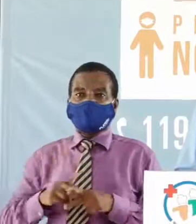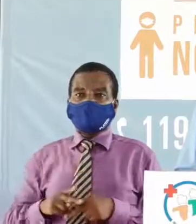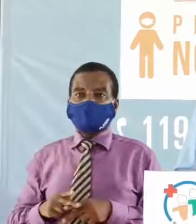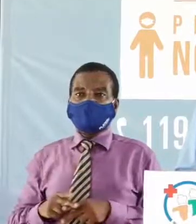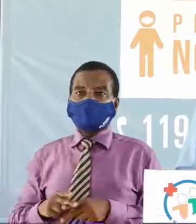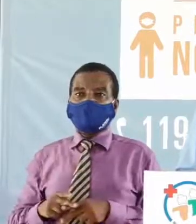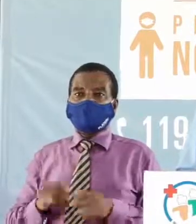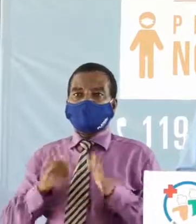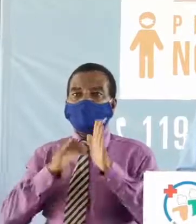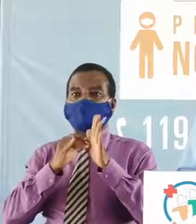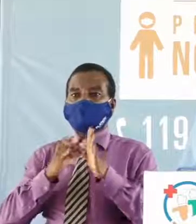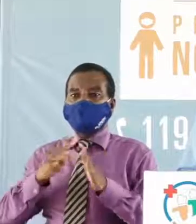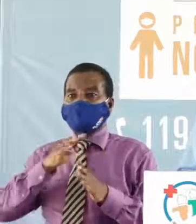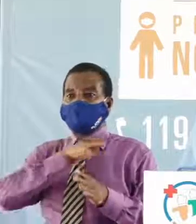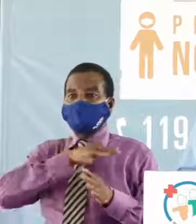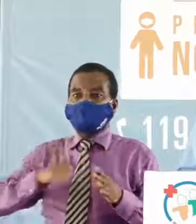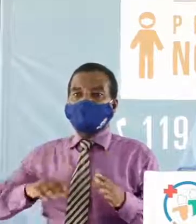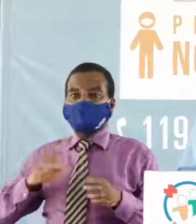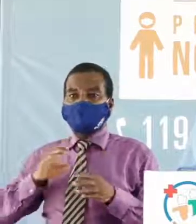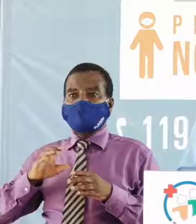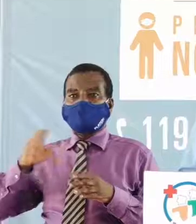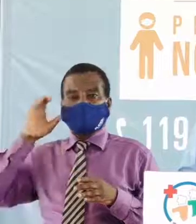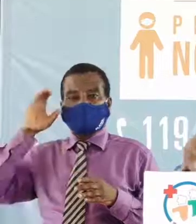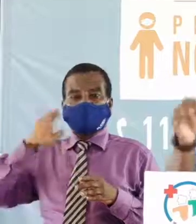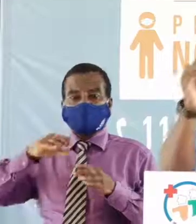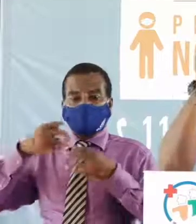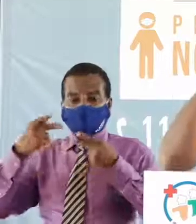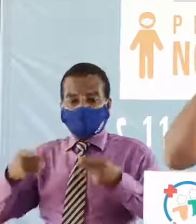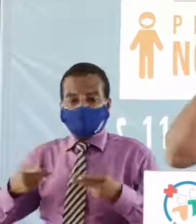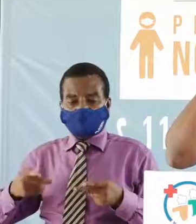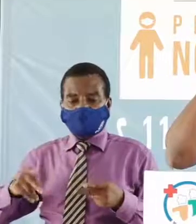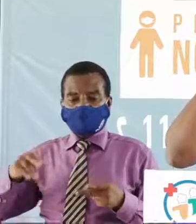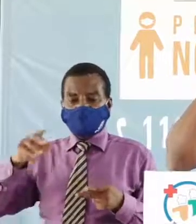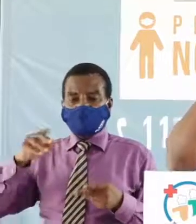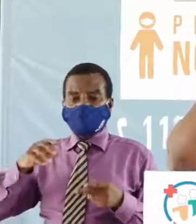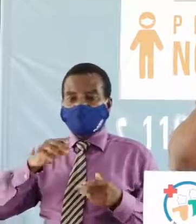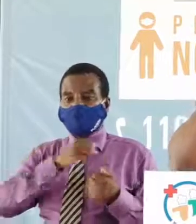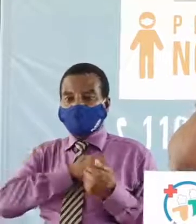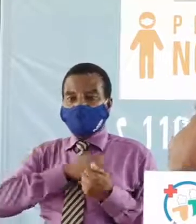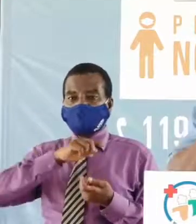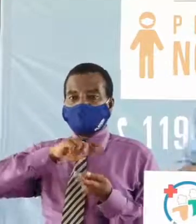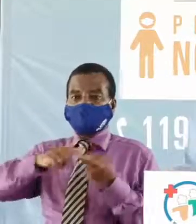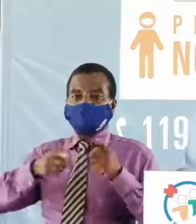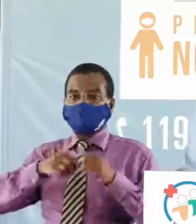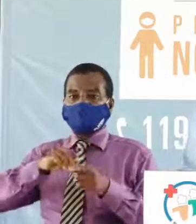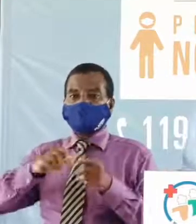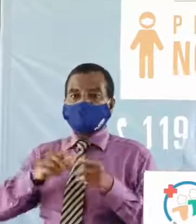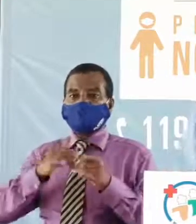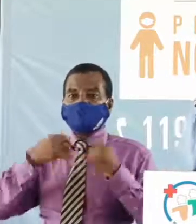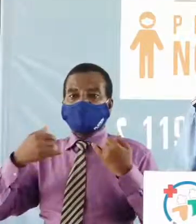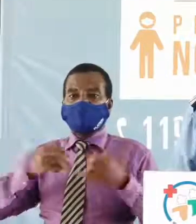distingué membre du cabinet présent, chers amis de la presse nationale et internationale,